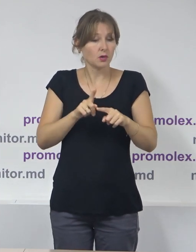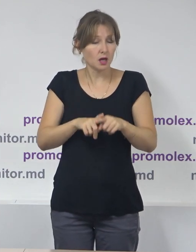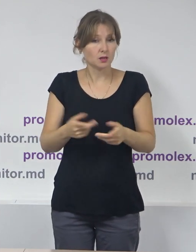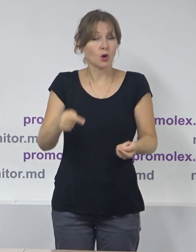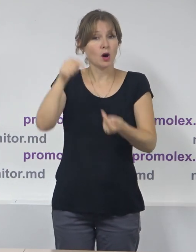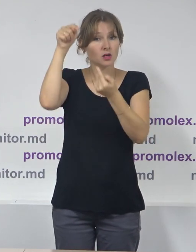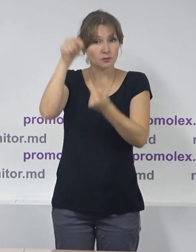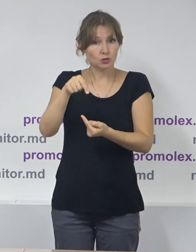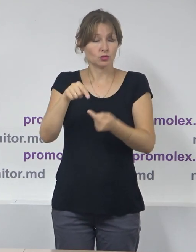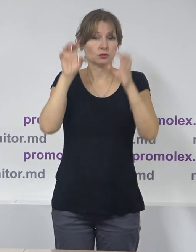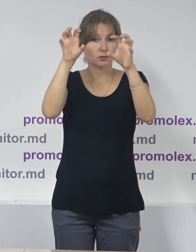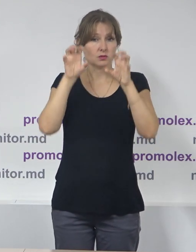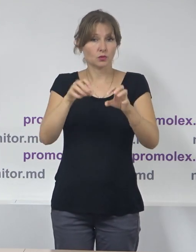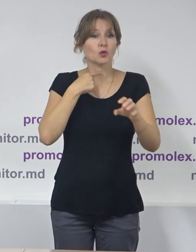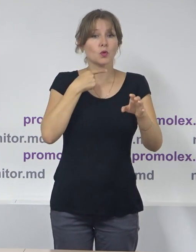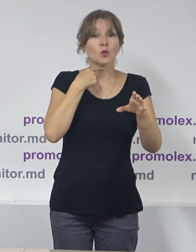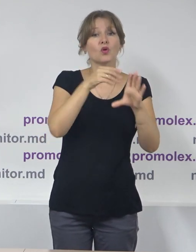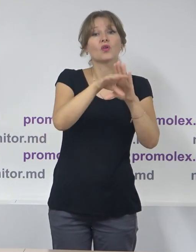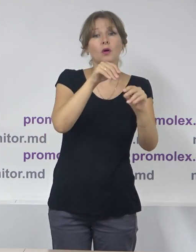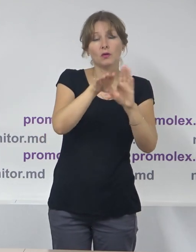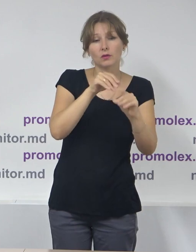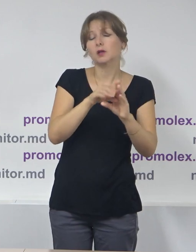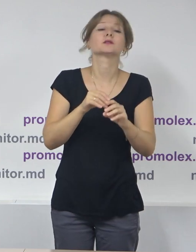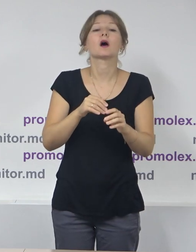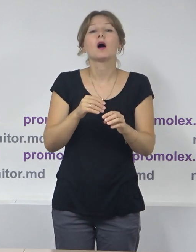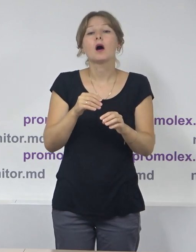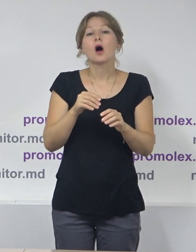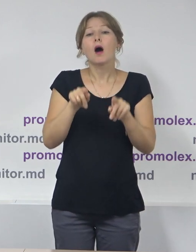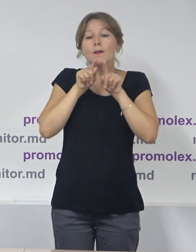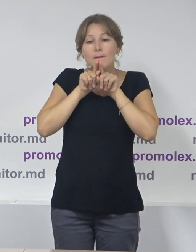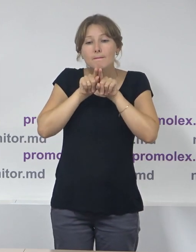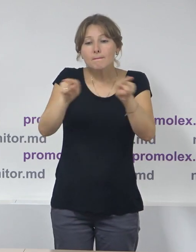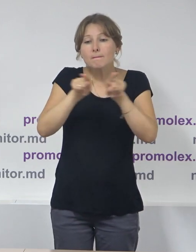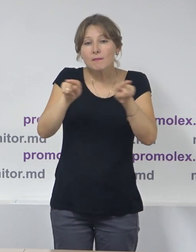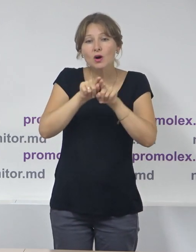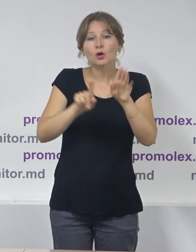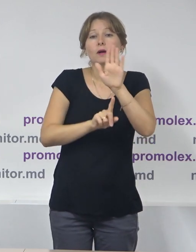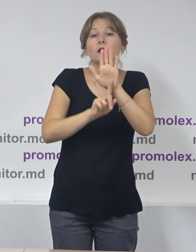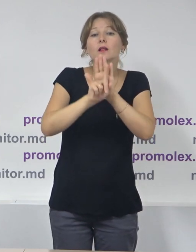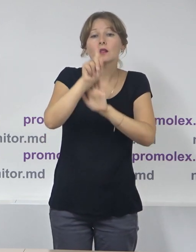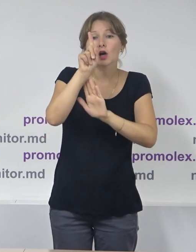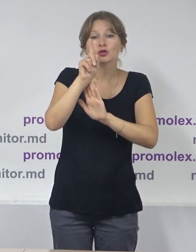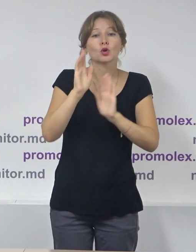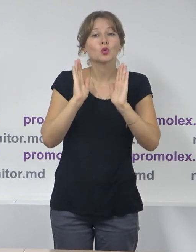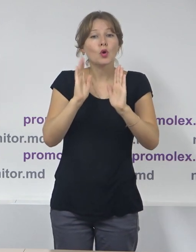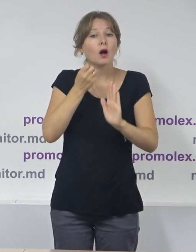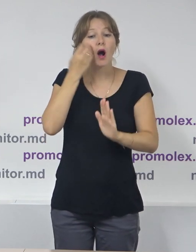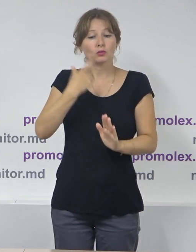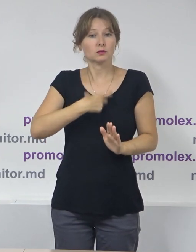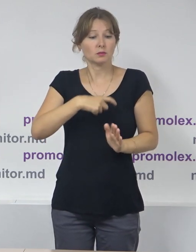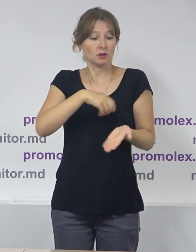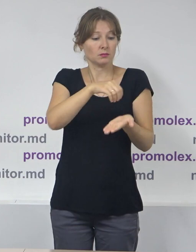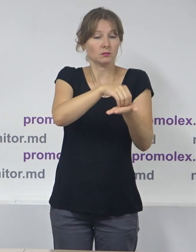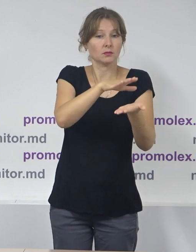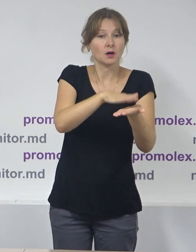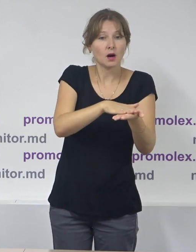Potrivit codului electoral, indiferent de tipul scrutinului, campania electorală începe la data înregistrării concurentului electoral, dar numai de vreme